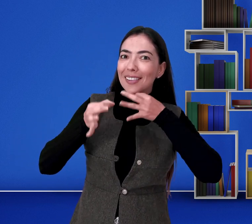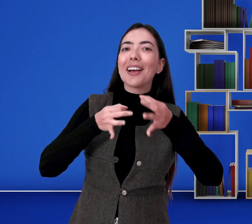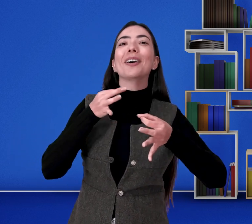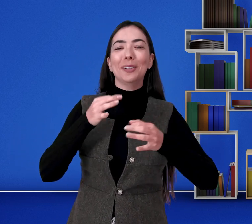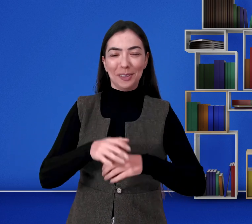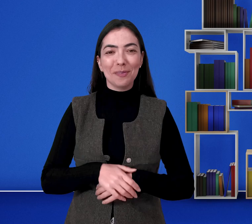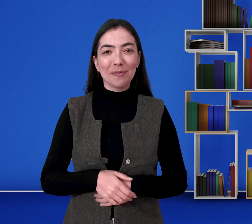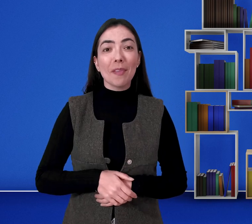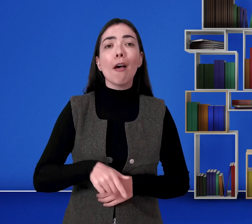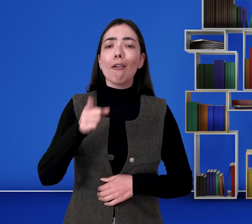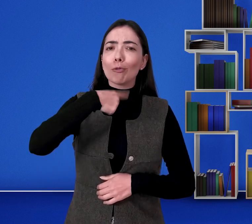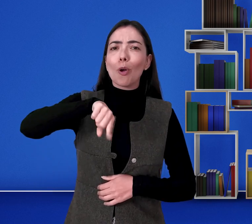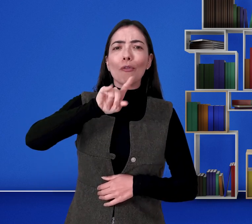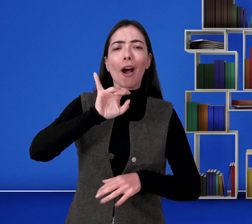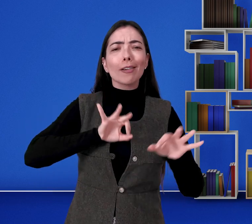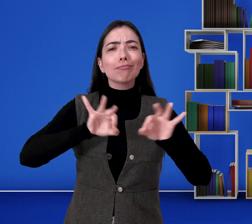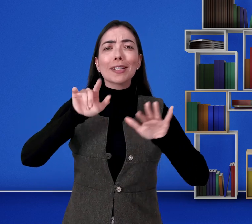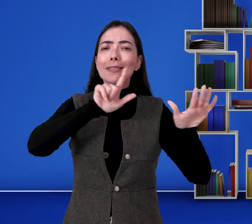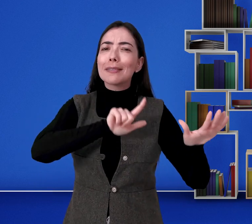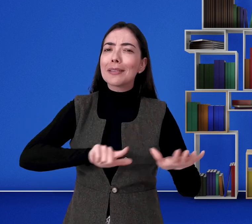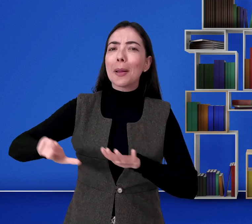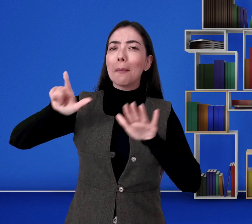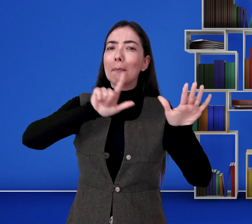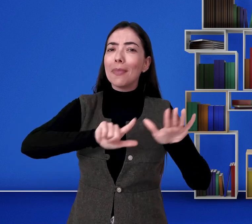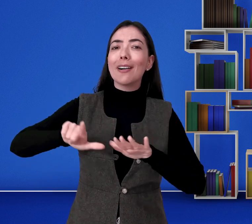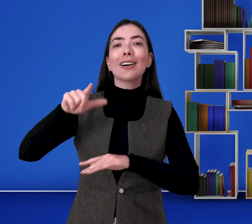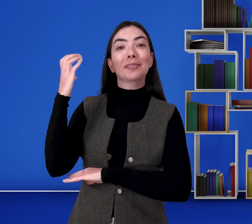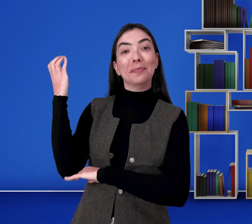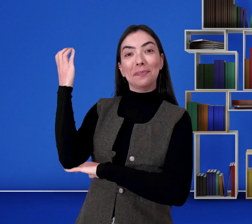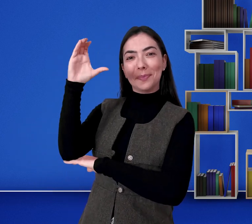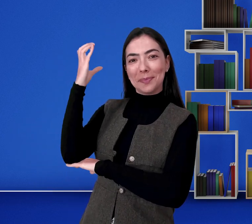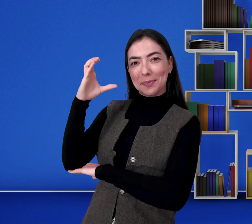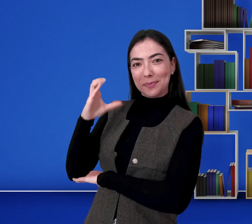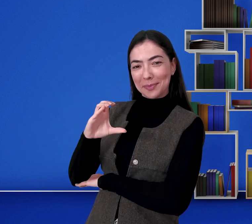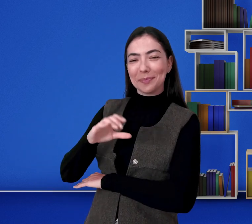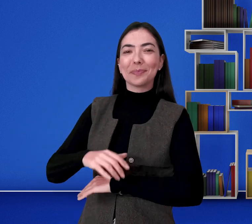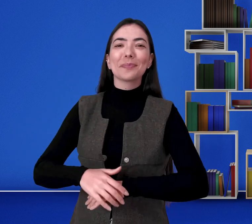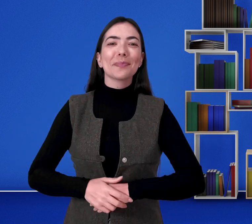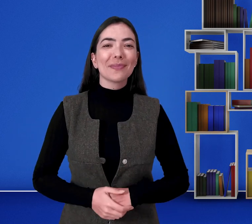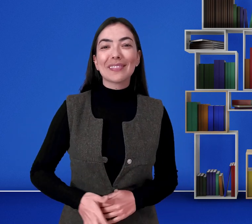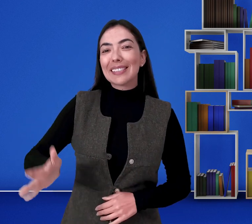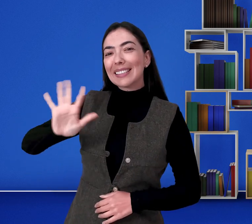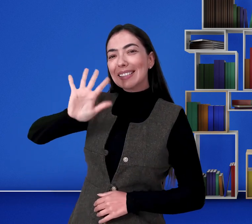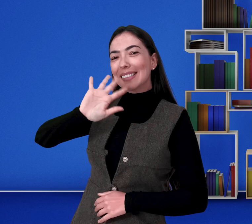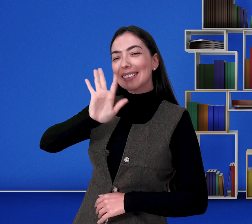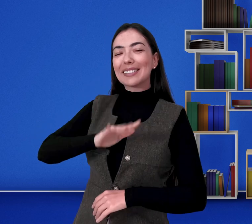assistiram ou não. E semana que vem postaremos mais conteúdo. Tchau!